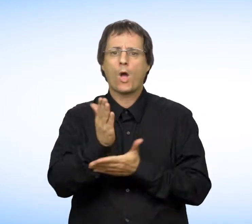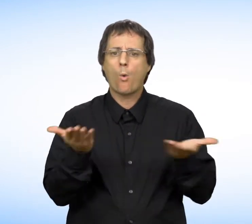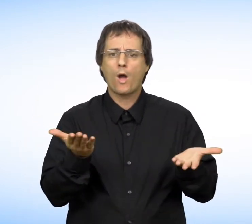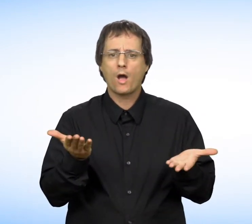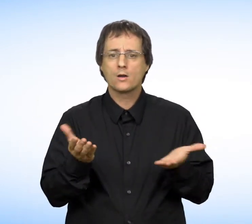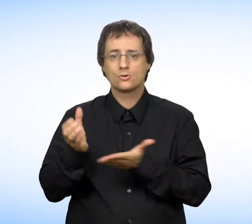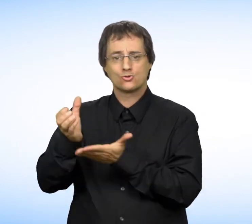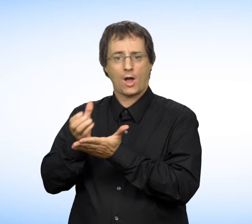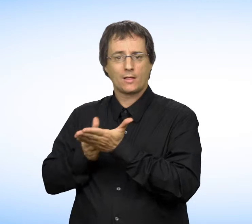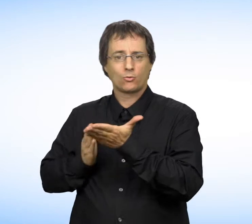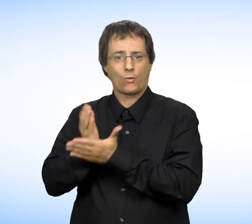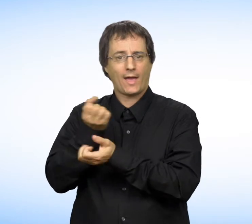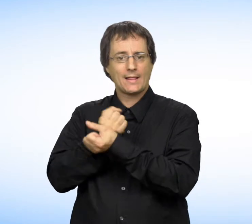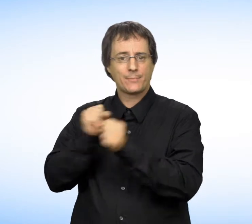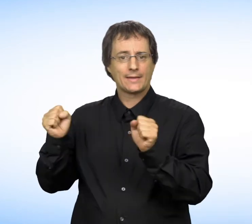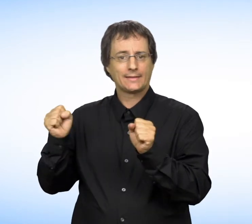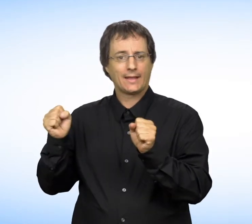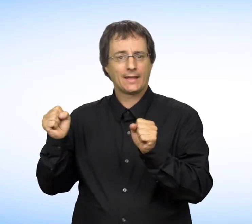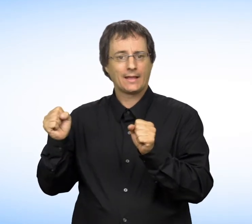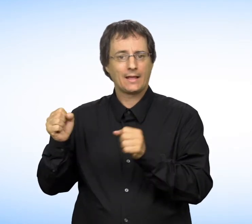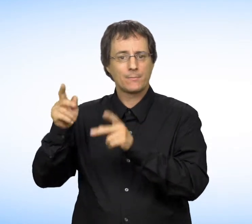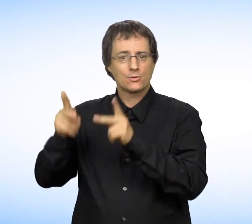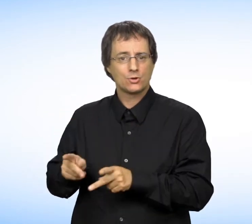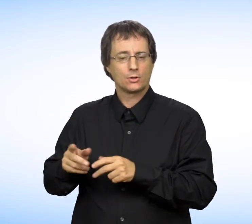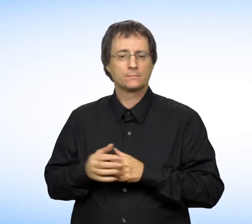C'est un droit garanti par la Charte des droits et libertés de la personne.